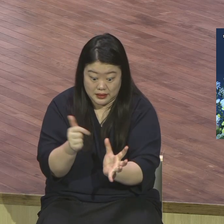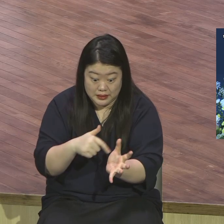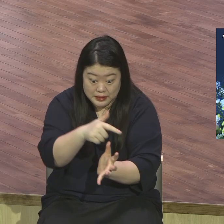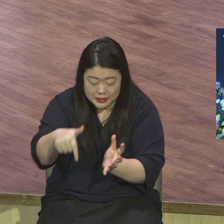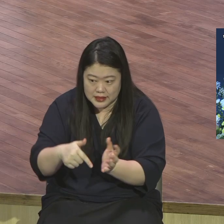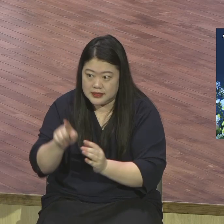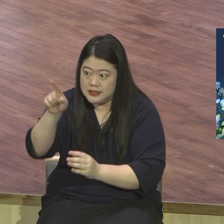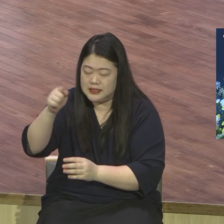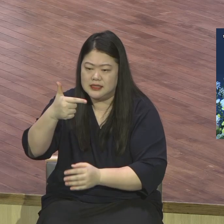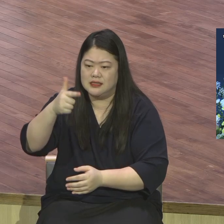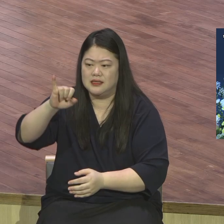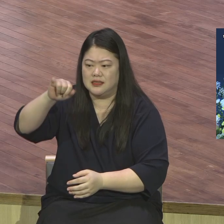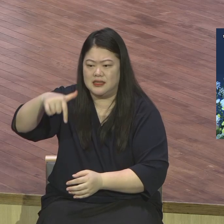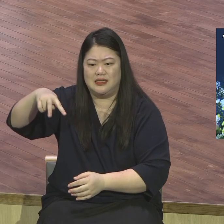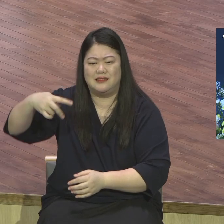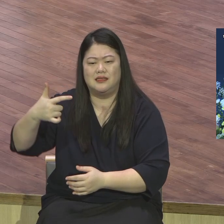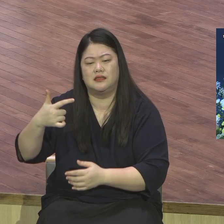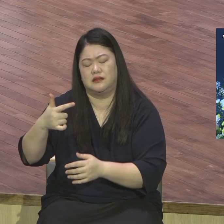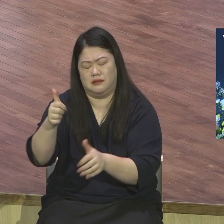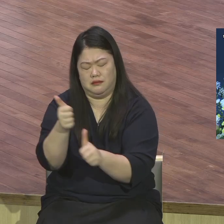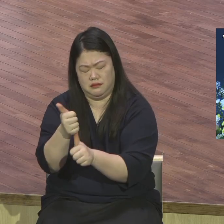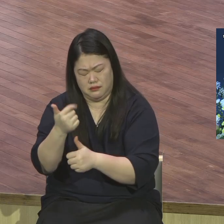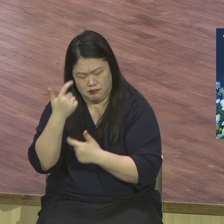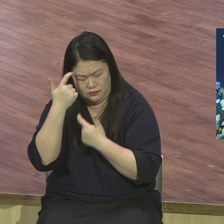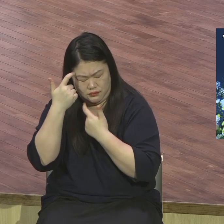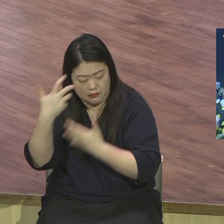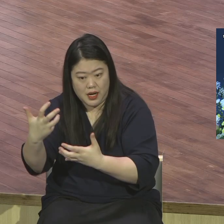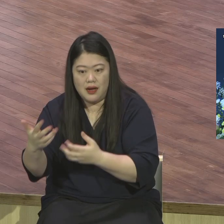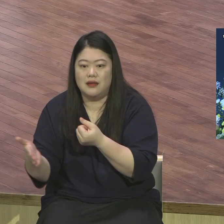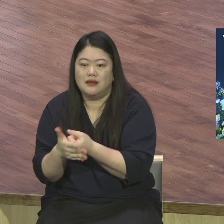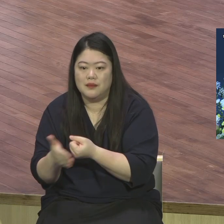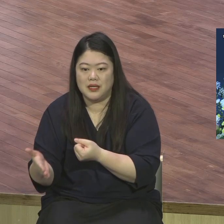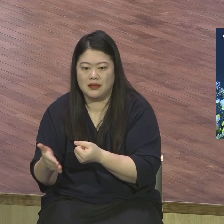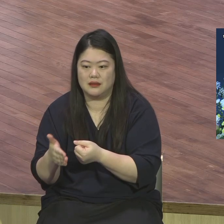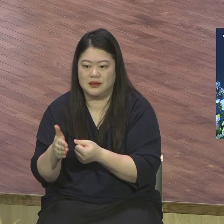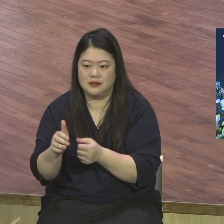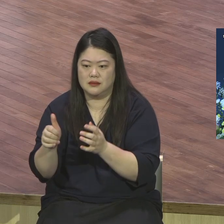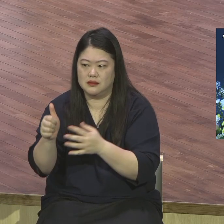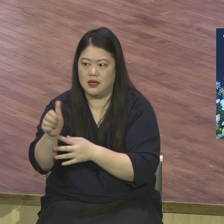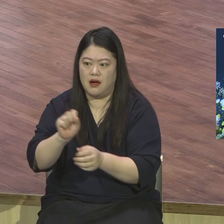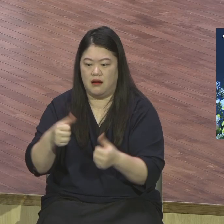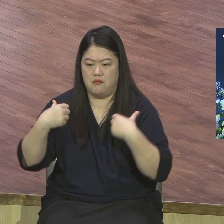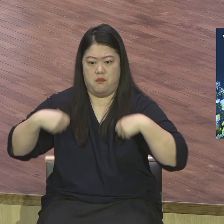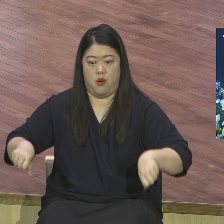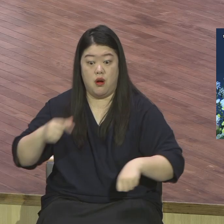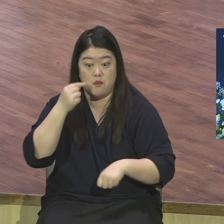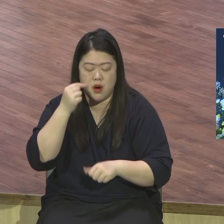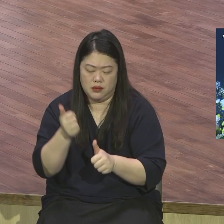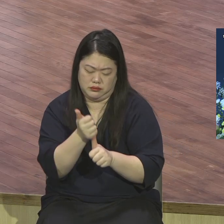하면 무엇이든지 할 수 있을 각오가 되어 있었던 사람들이었습니다. 그런데 그렇게